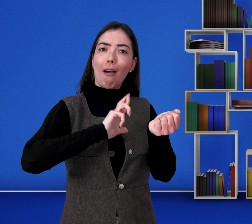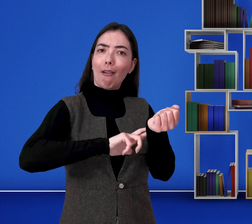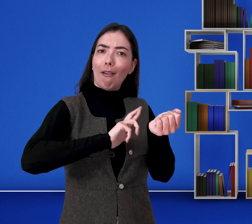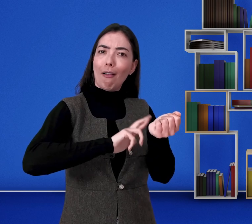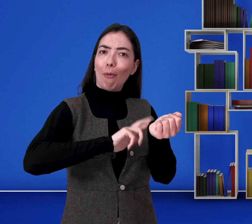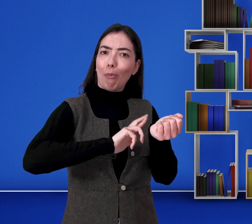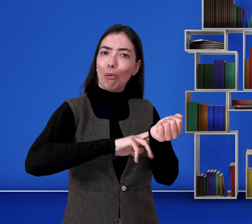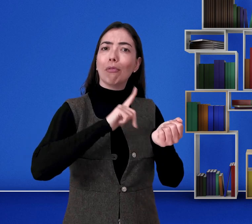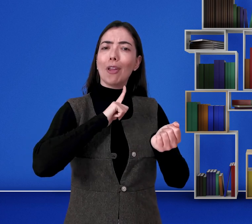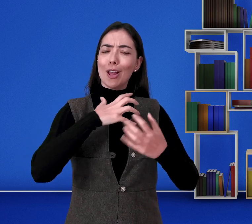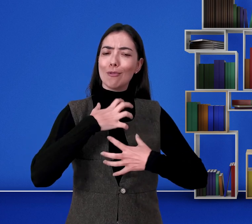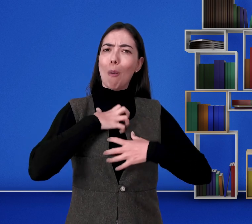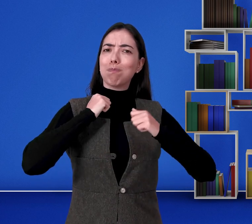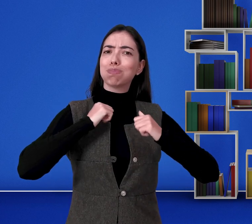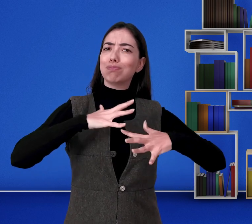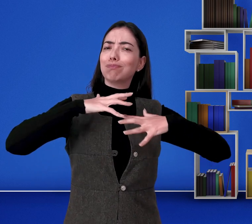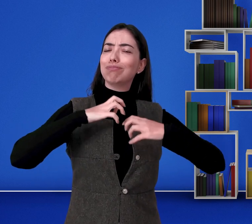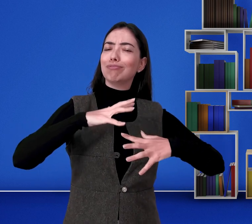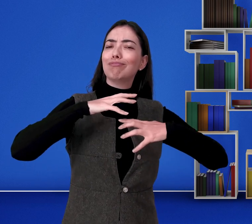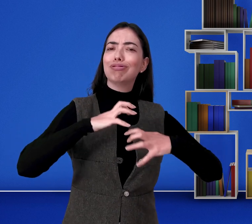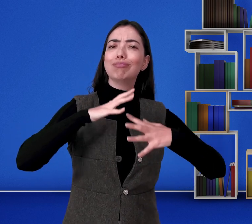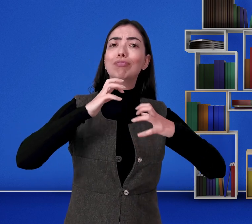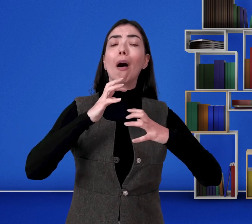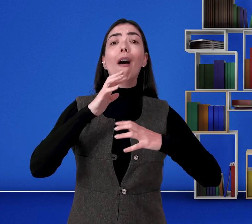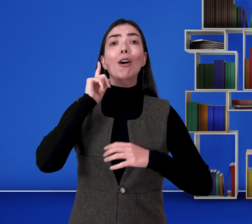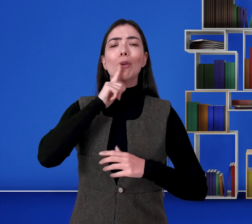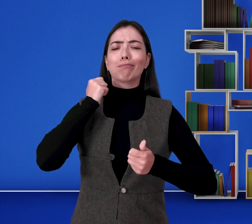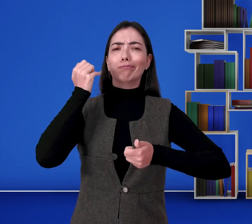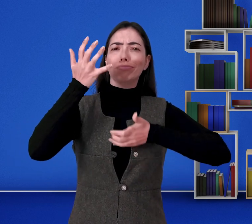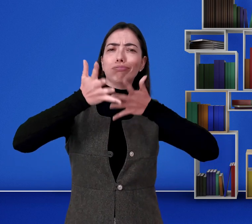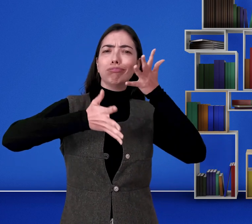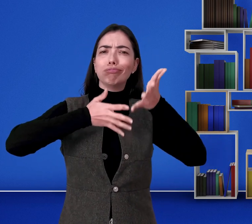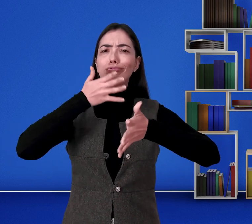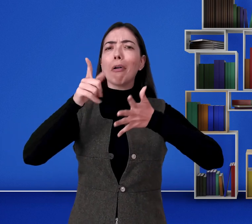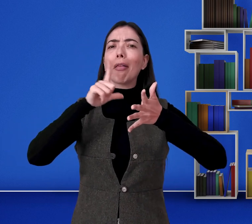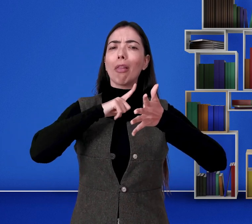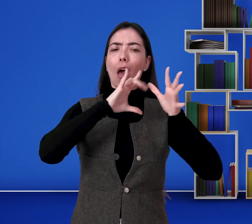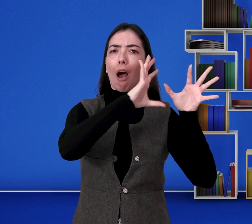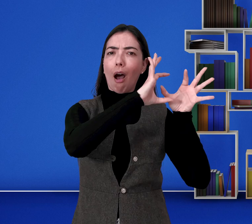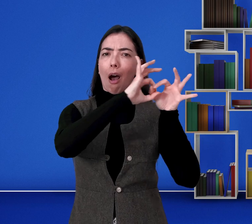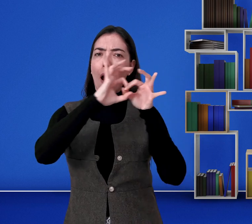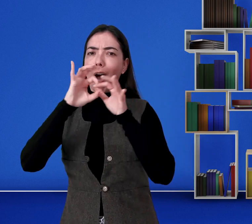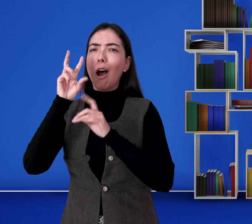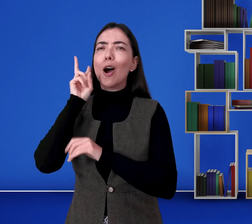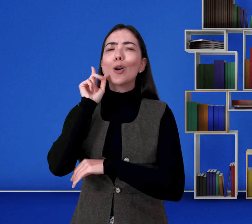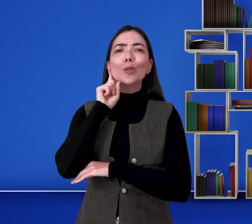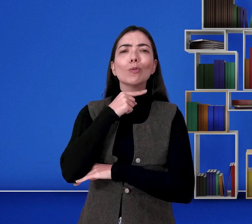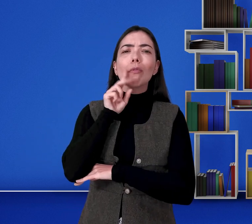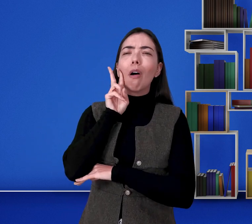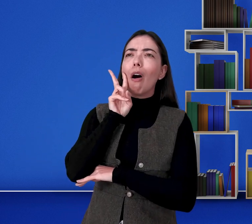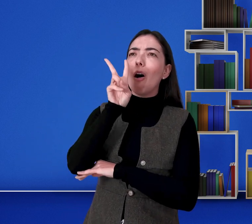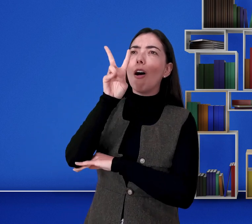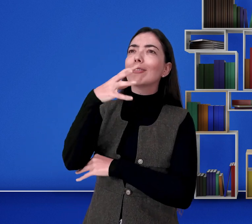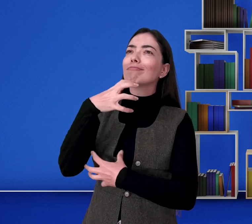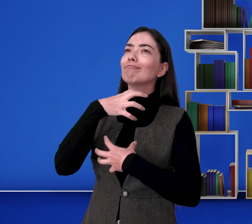consegue interpretar. Através do contexto, daquilo que ele está vendo, daquilo que ele está